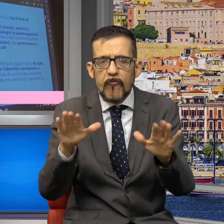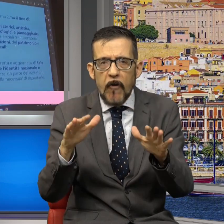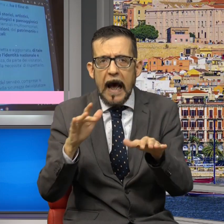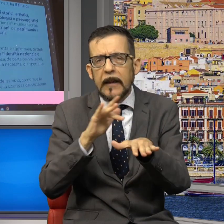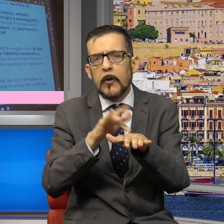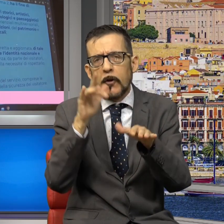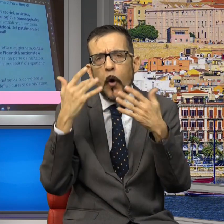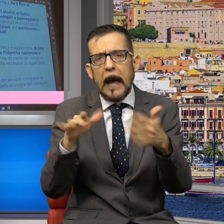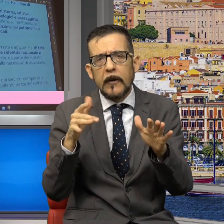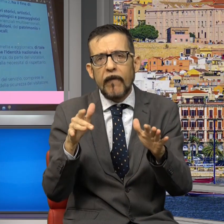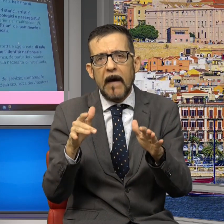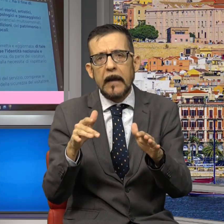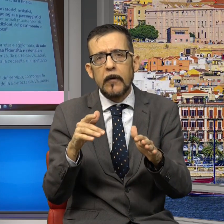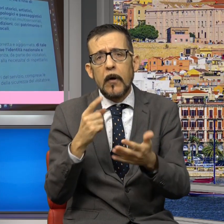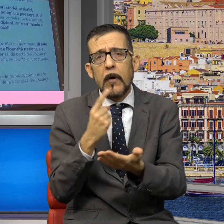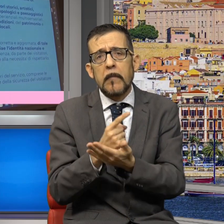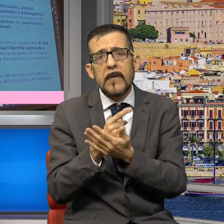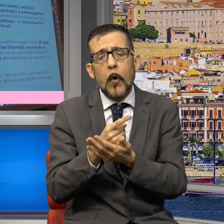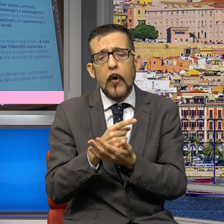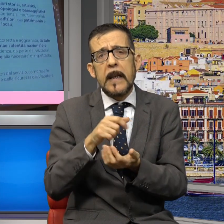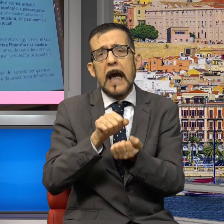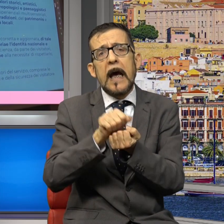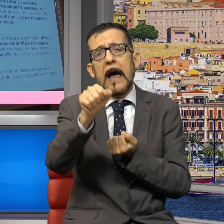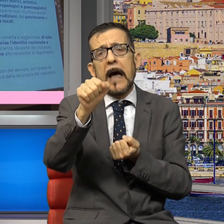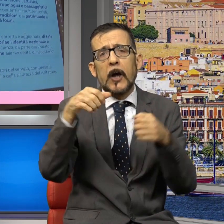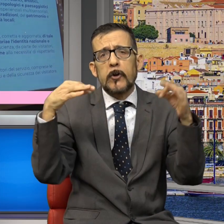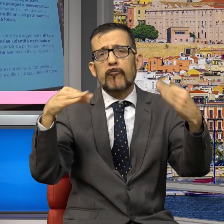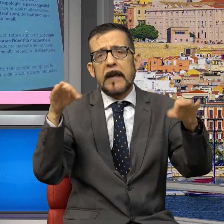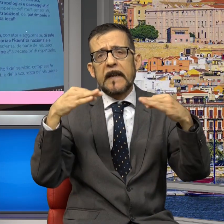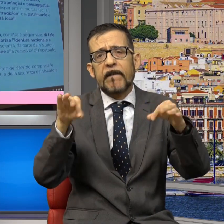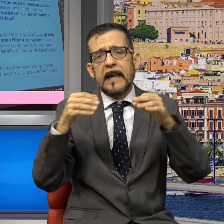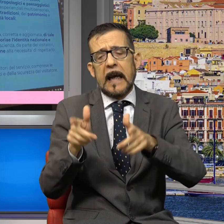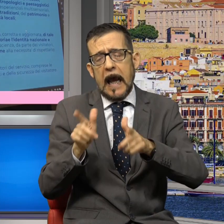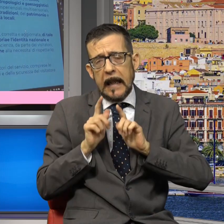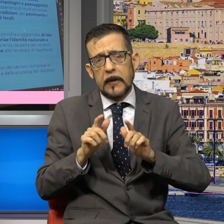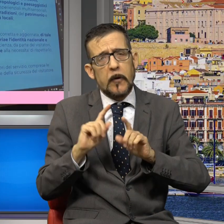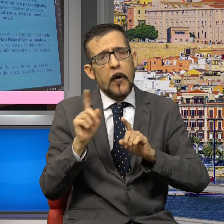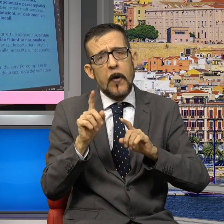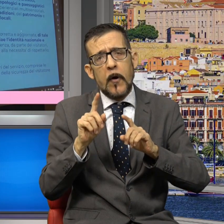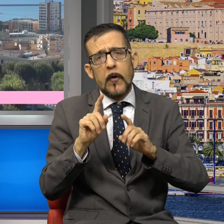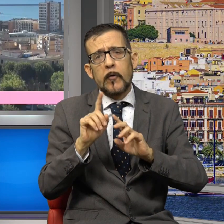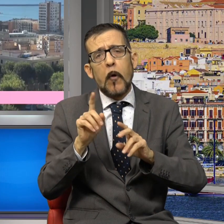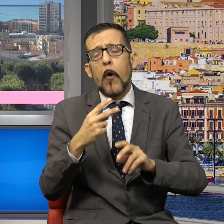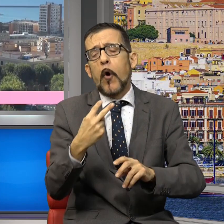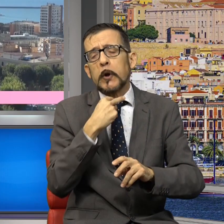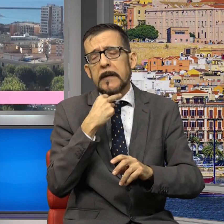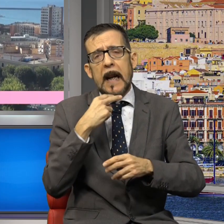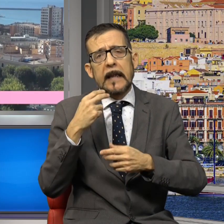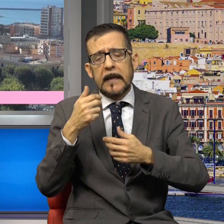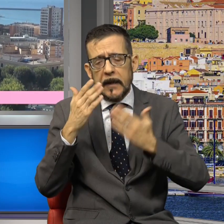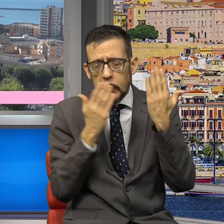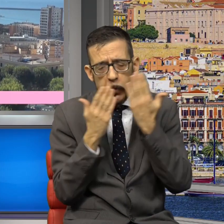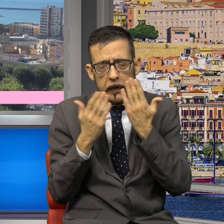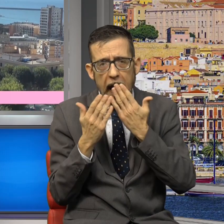questo andrebbe certificato di diritto, non dovremmo passare attraverso questa specializzazione. Il mercato